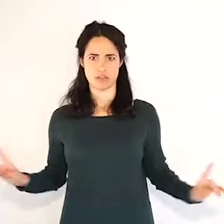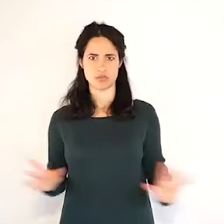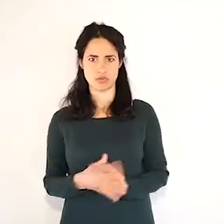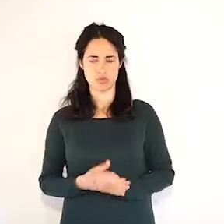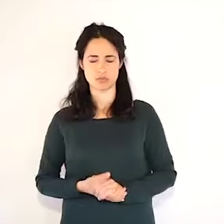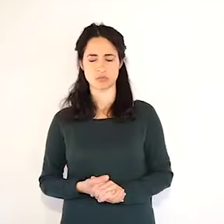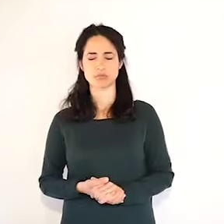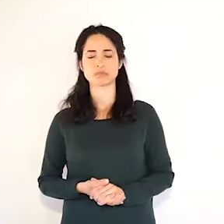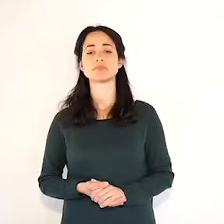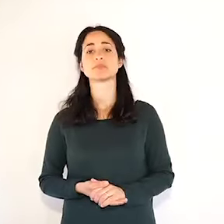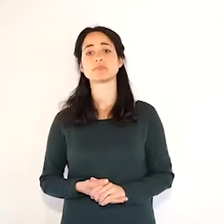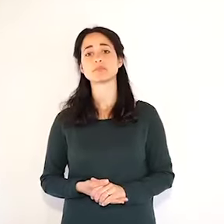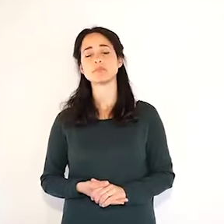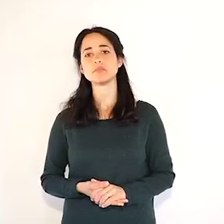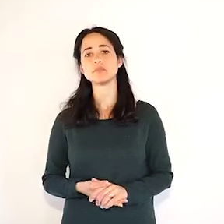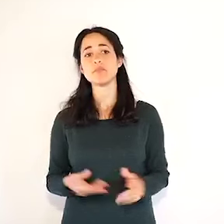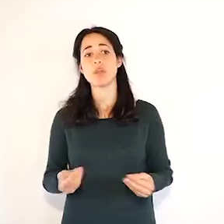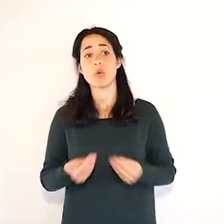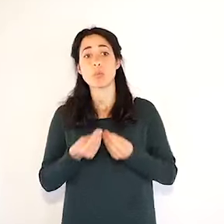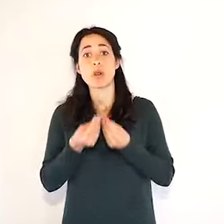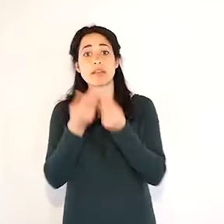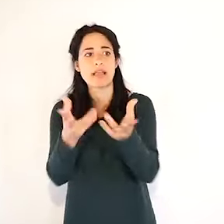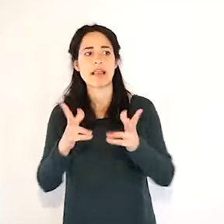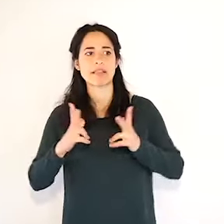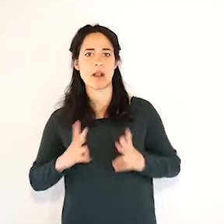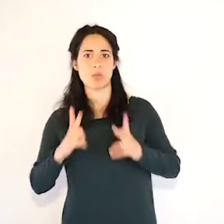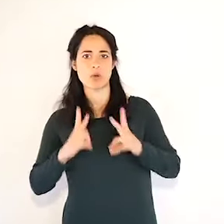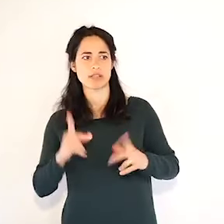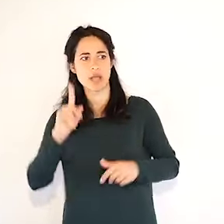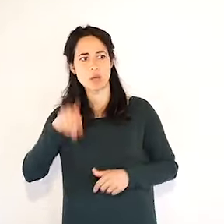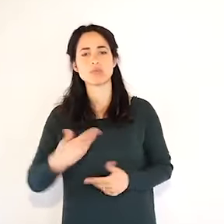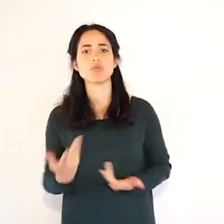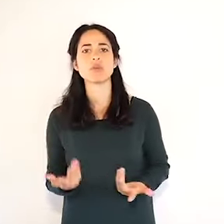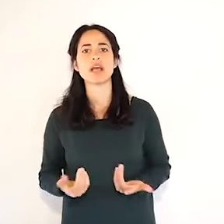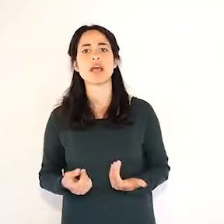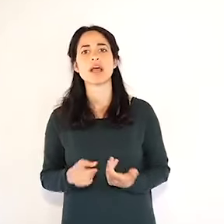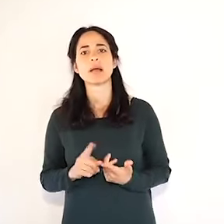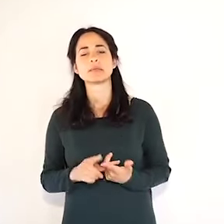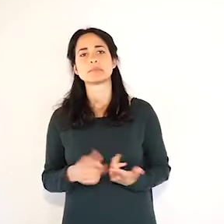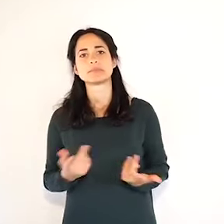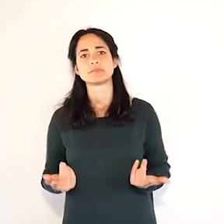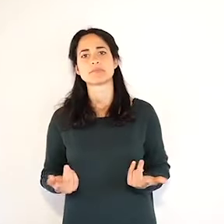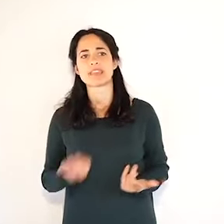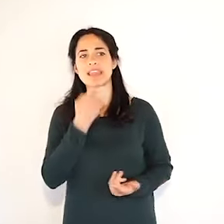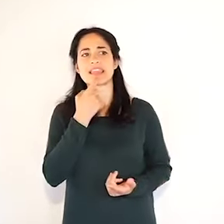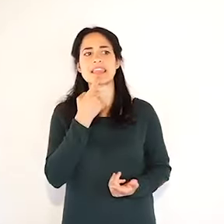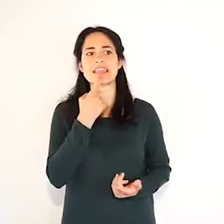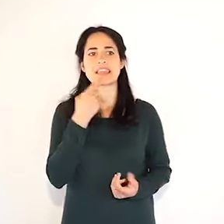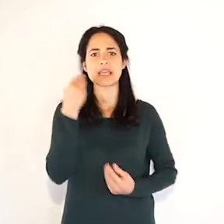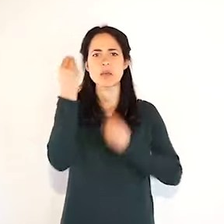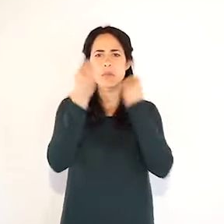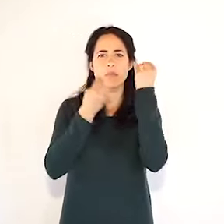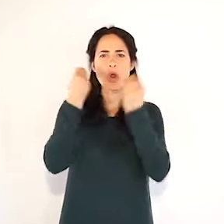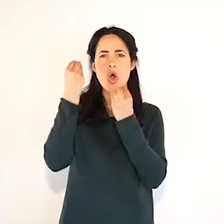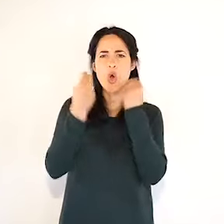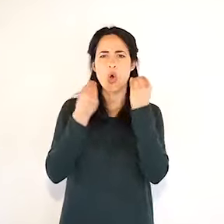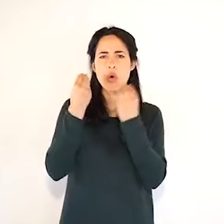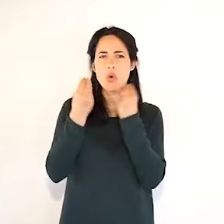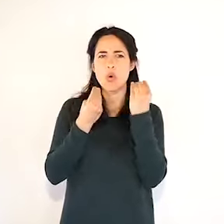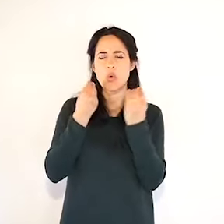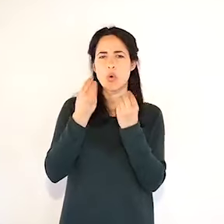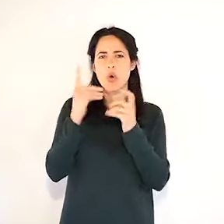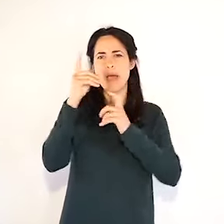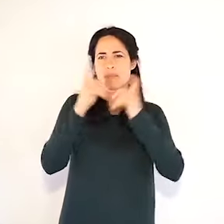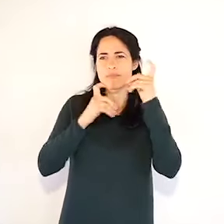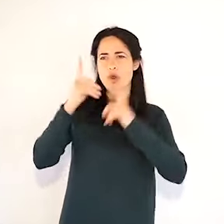dire per tranquillità di qualcuno che si preoccupa della giustizia, delle considerazioni che faccio